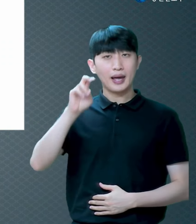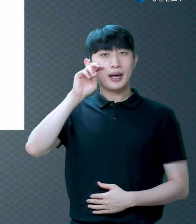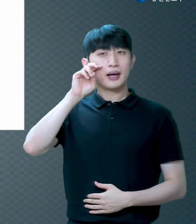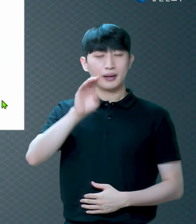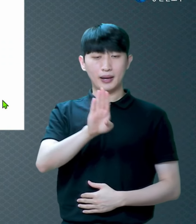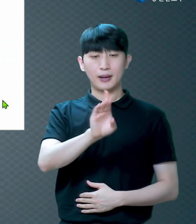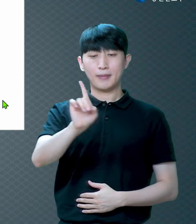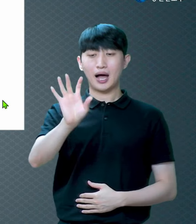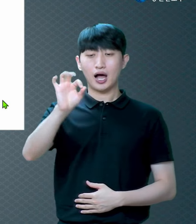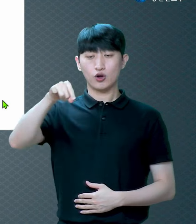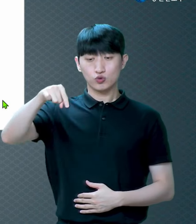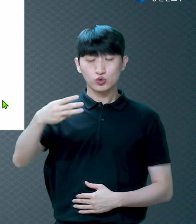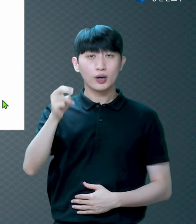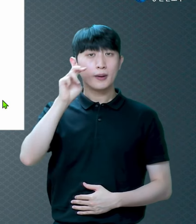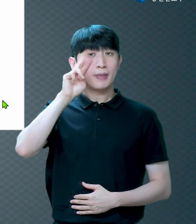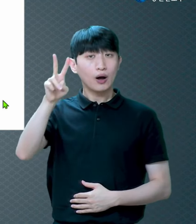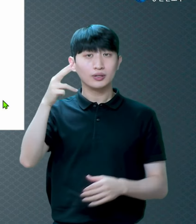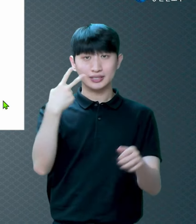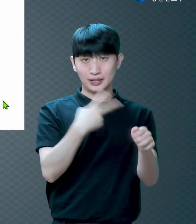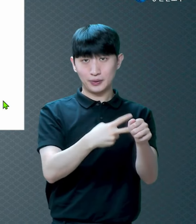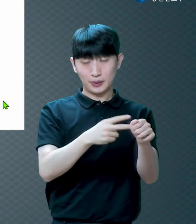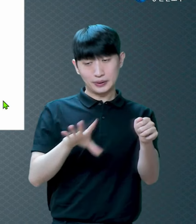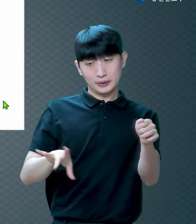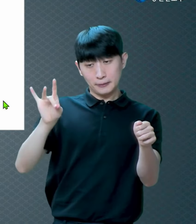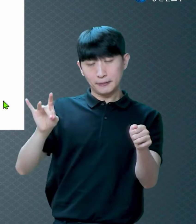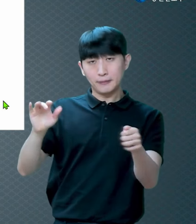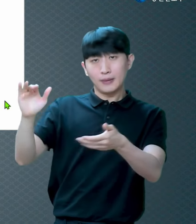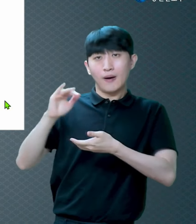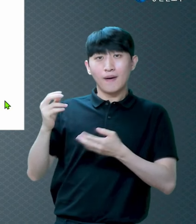갈라디아서 1장에 보면